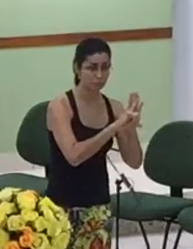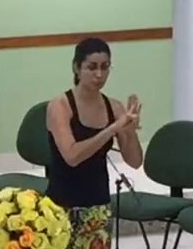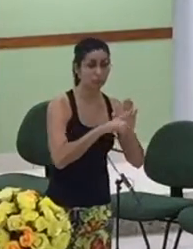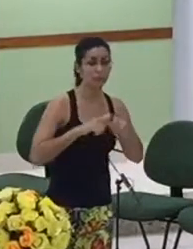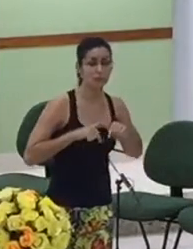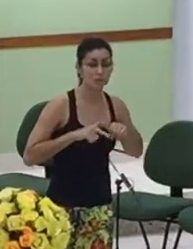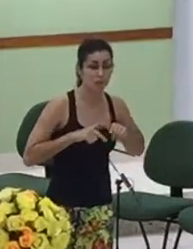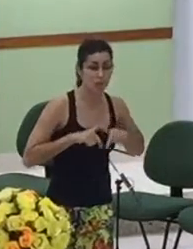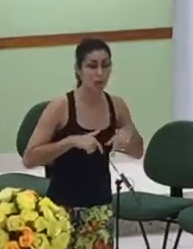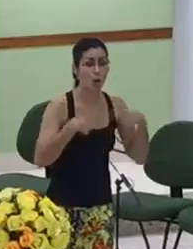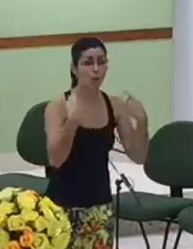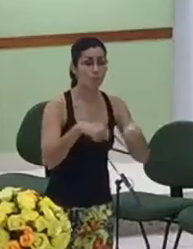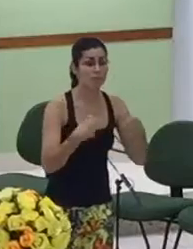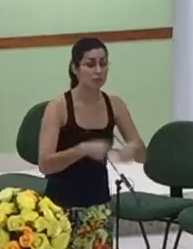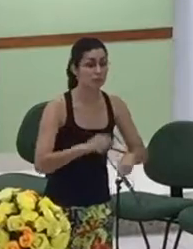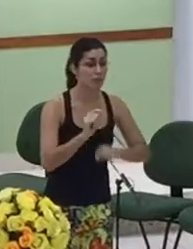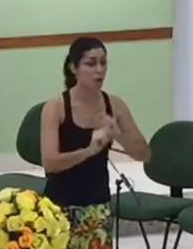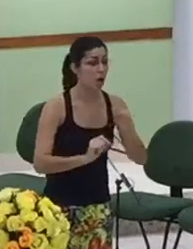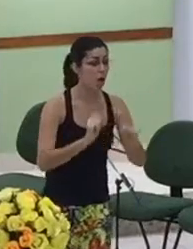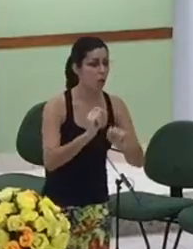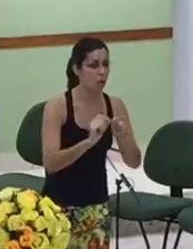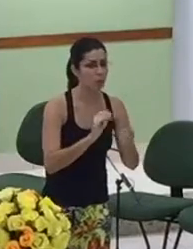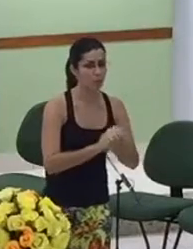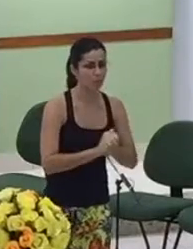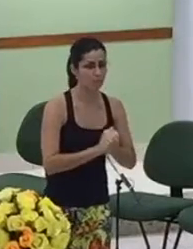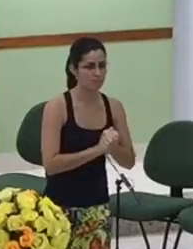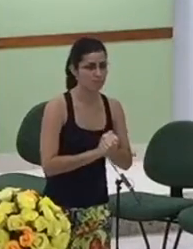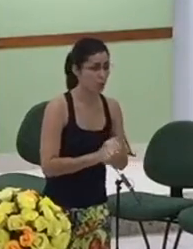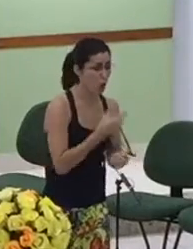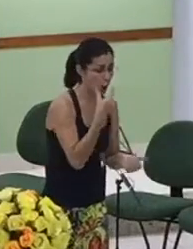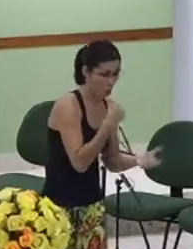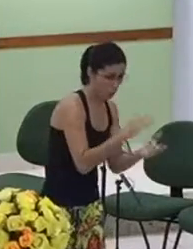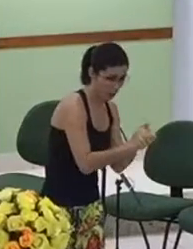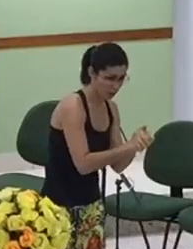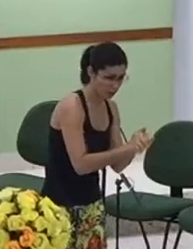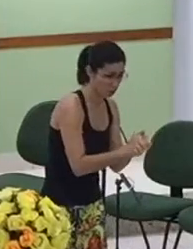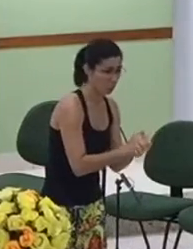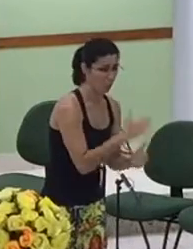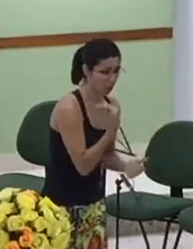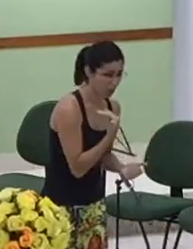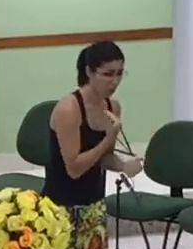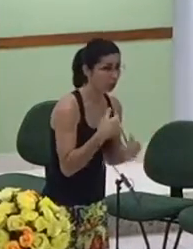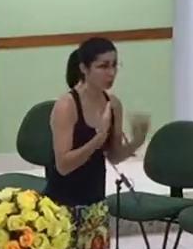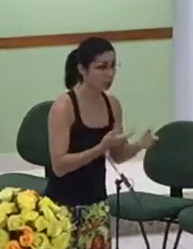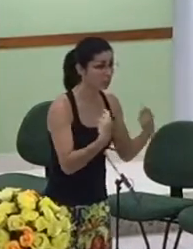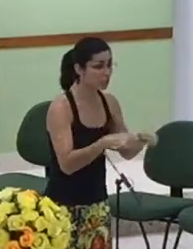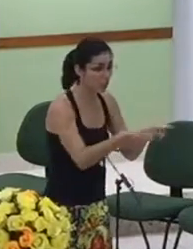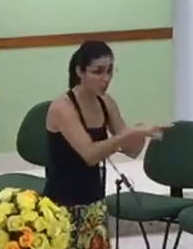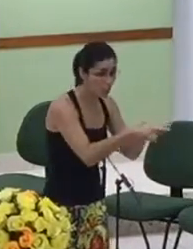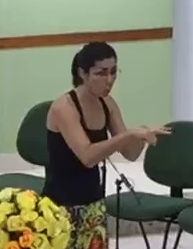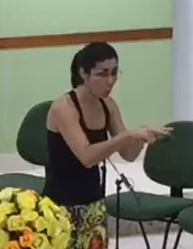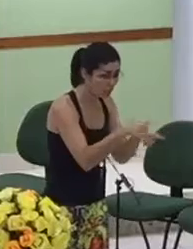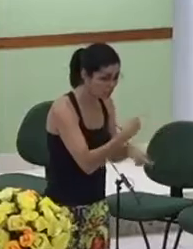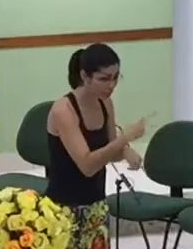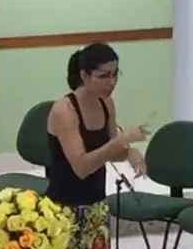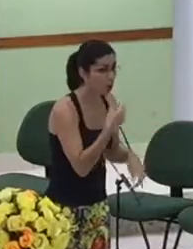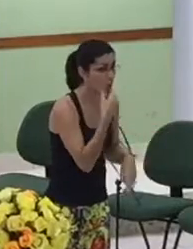do seu marido coabitasse com ela e tivesse com ela um filho era assim que dizia a lei porém o